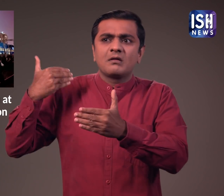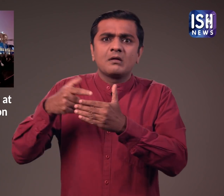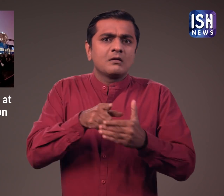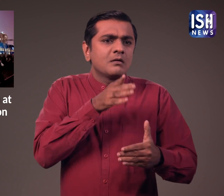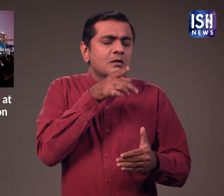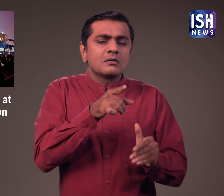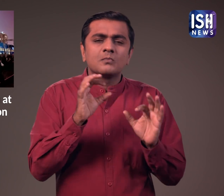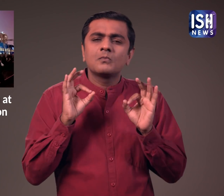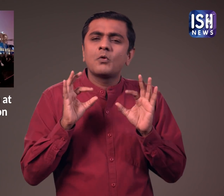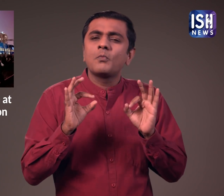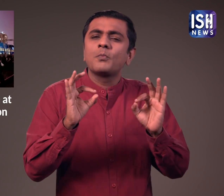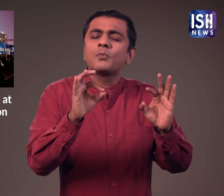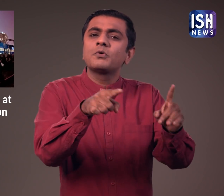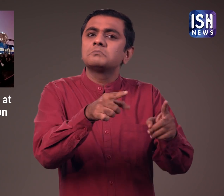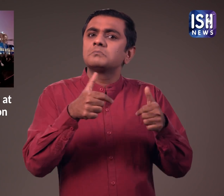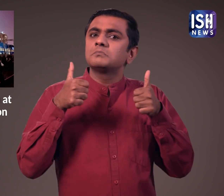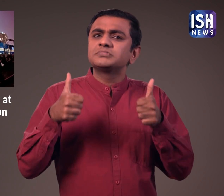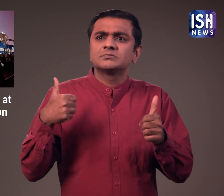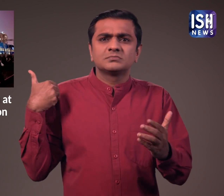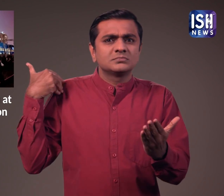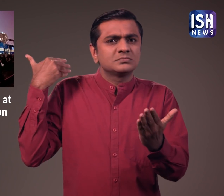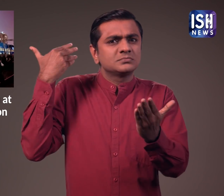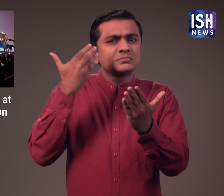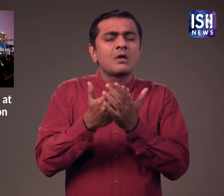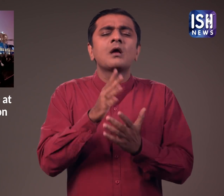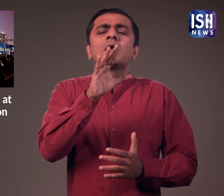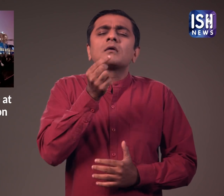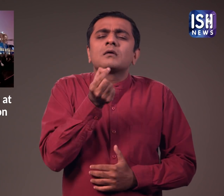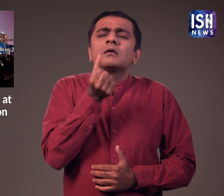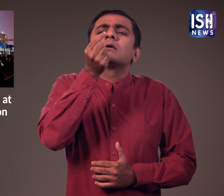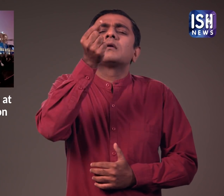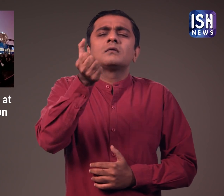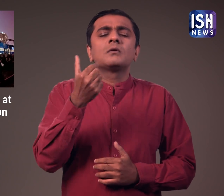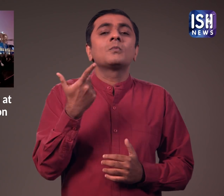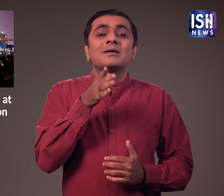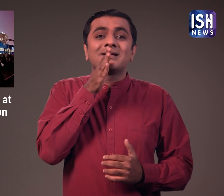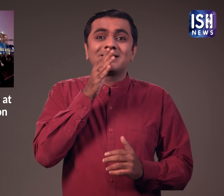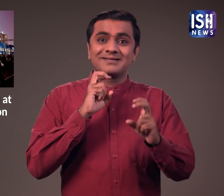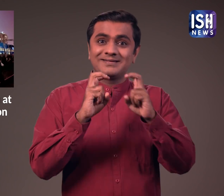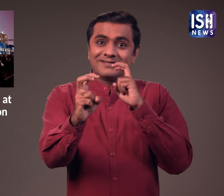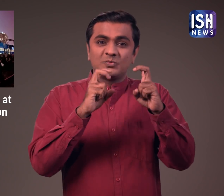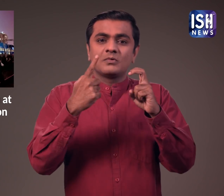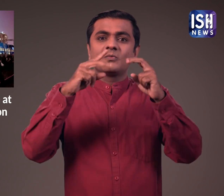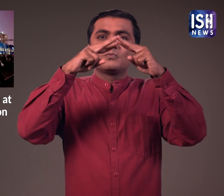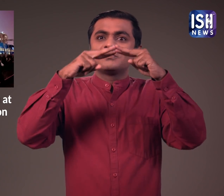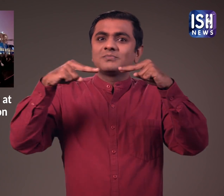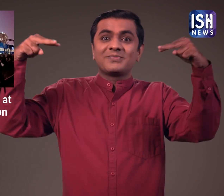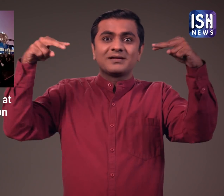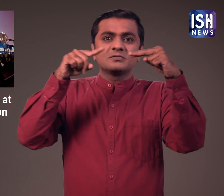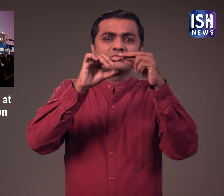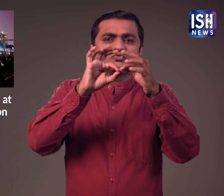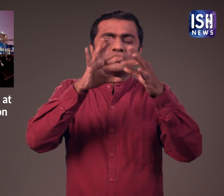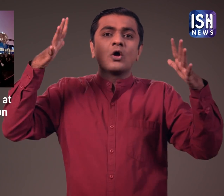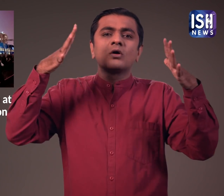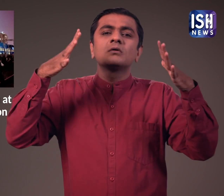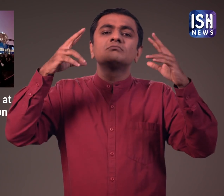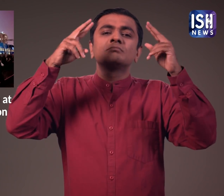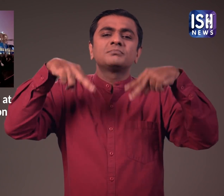हाला कि लोकल ट्रेने हमेशा समय पर होती है। बहुत कम ही बिजली की तारों में शौट सरकेट,